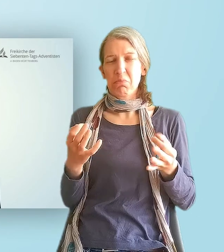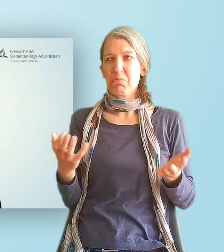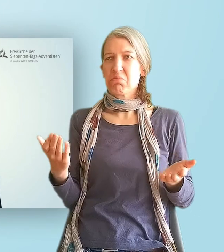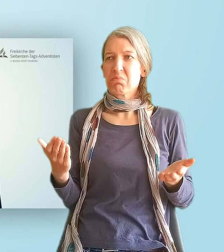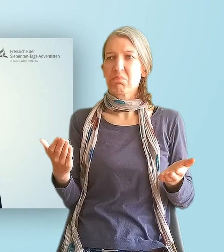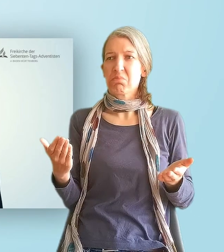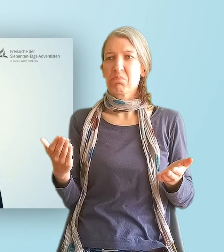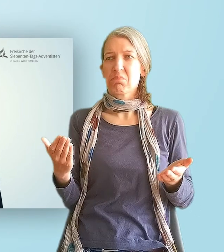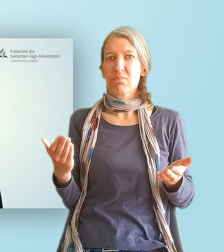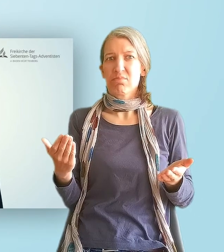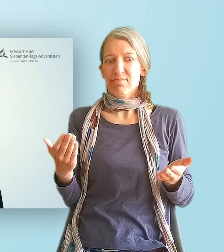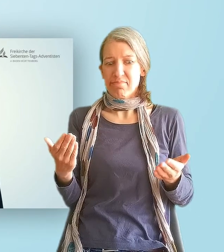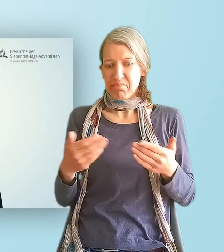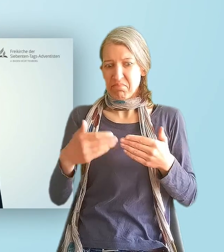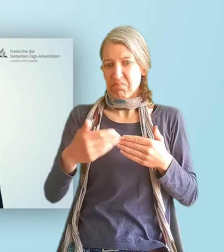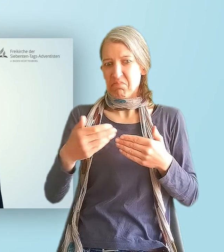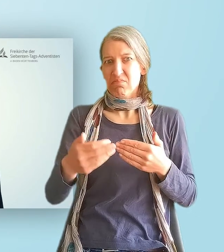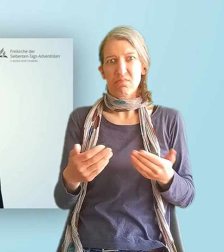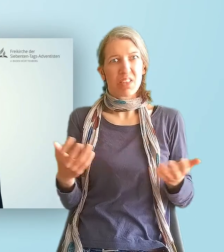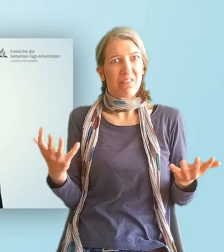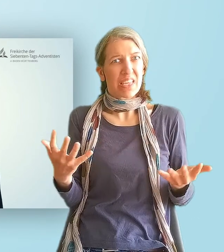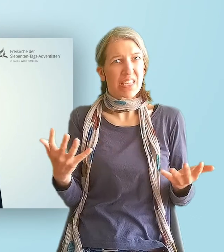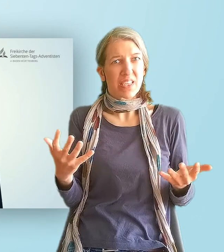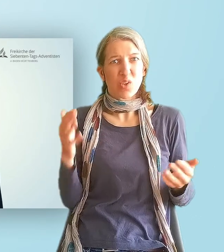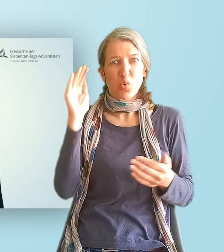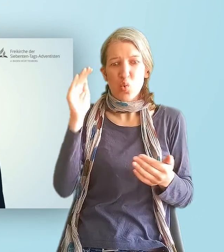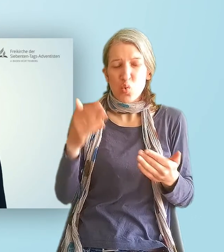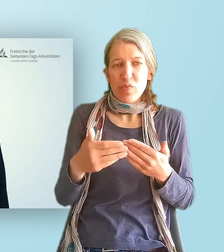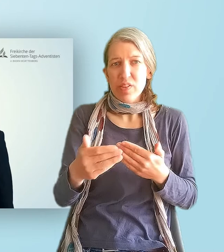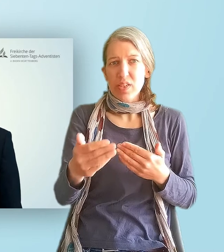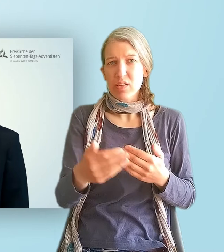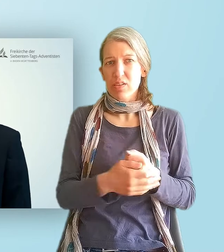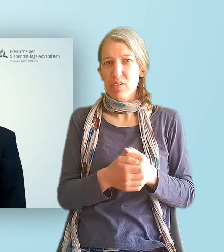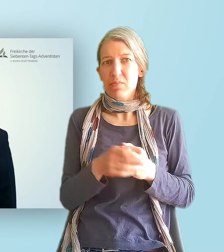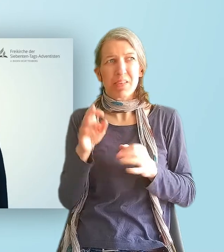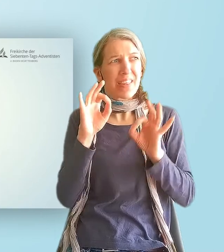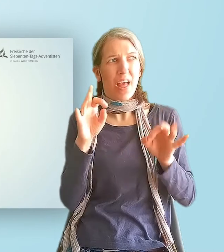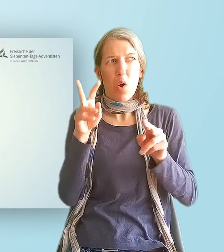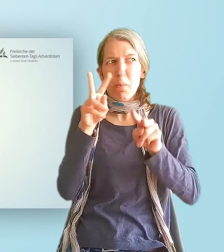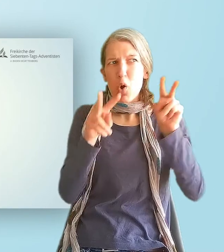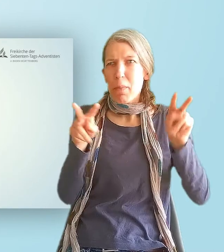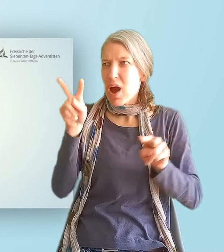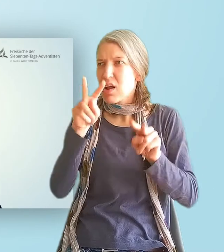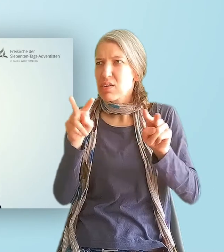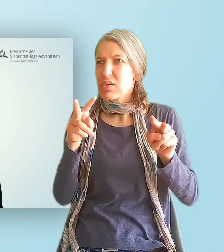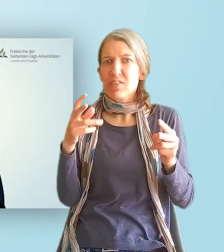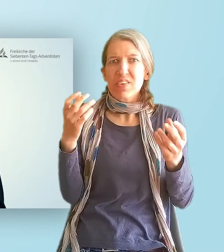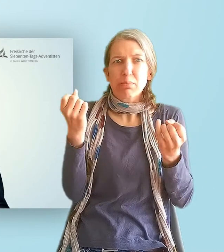was erwartet uns in der nahen Zukunft? Sie beobachten ganz genau die Ereignisse, die um uns herum